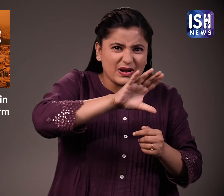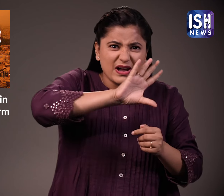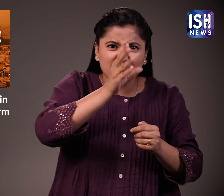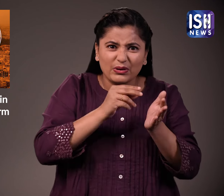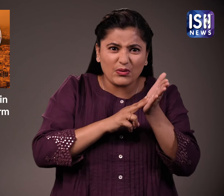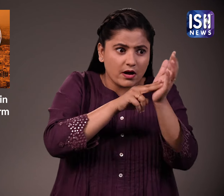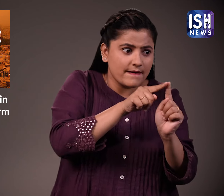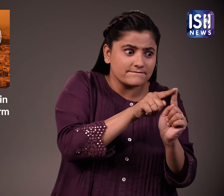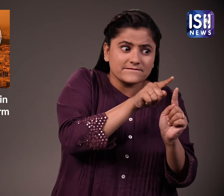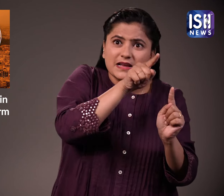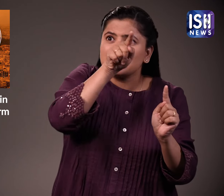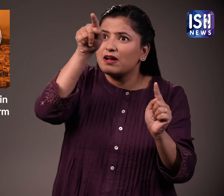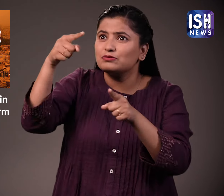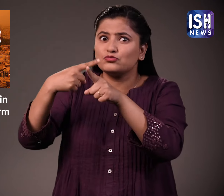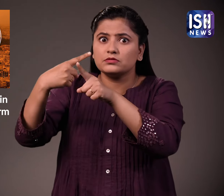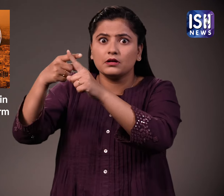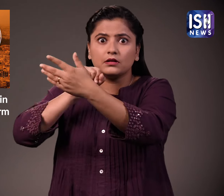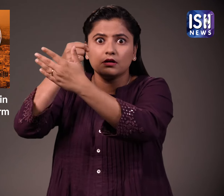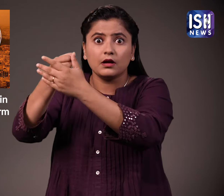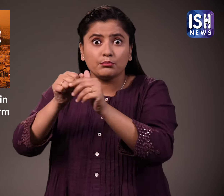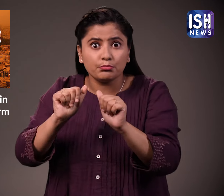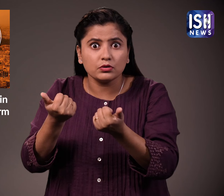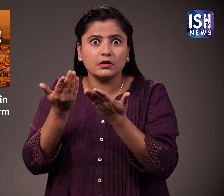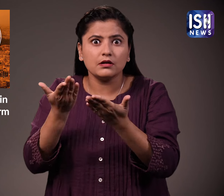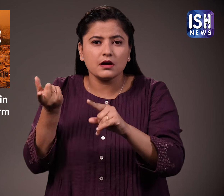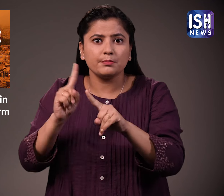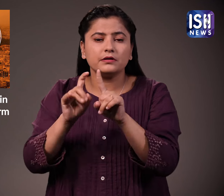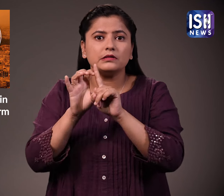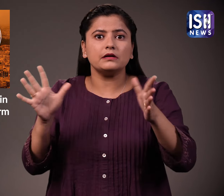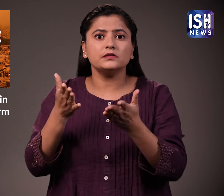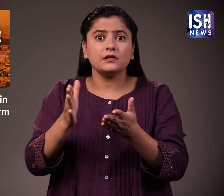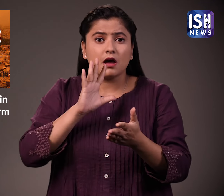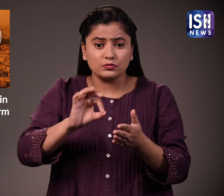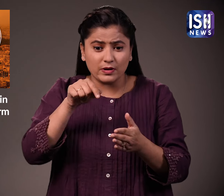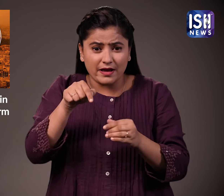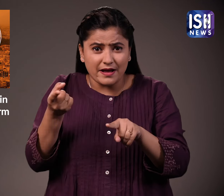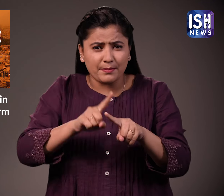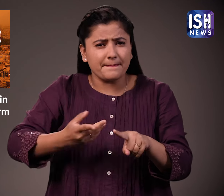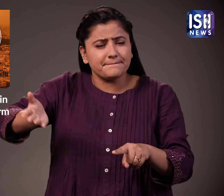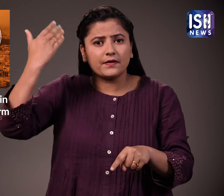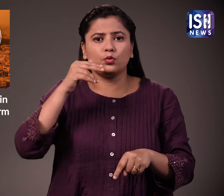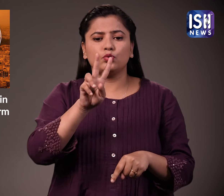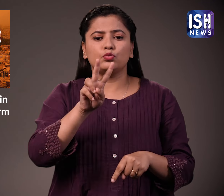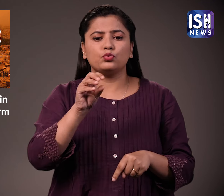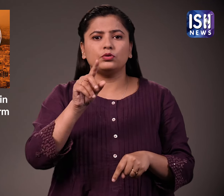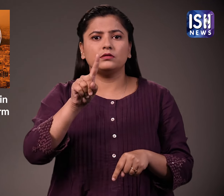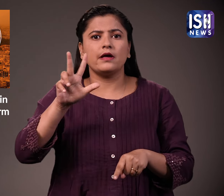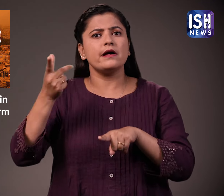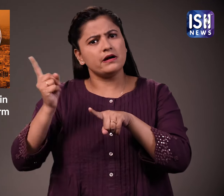दगेल दिया उत्तरी अफरीका के दूल के बादल इतनी दूर तक यातरा कर सकते हैं? सहारा